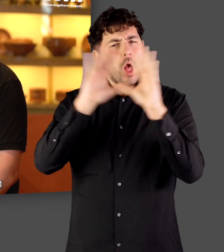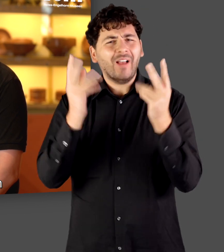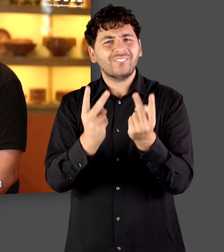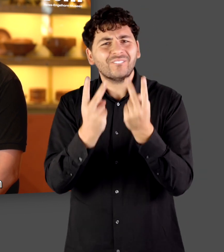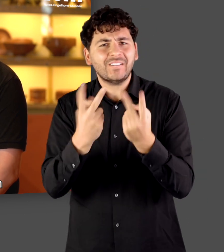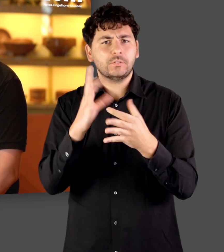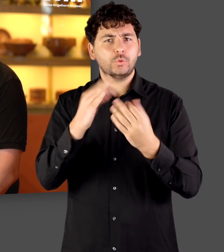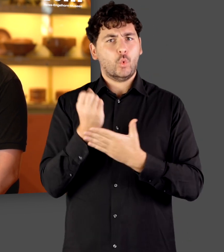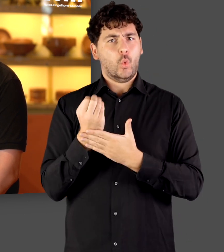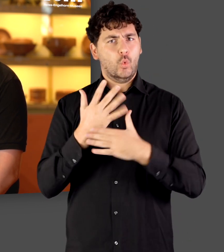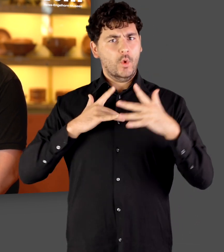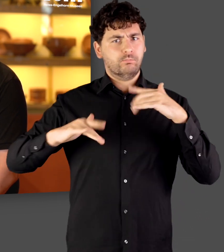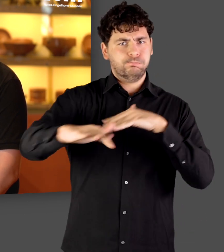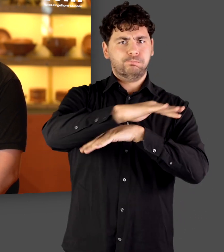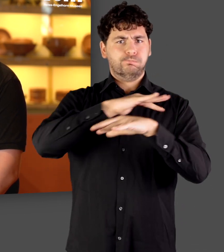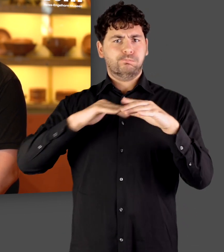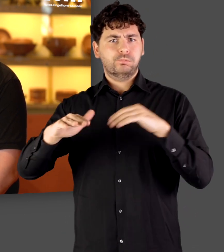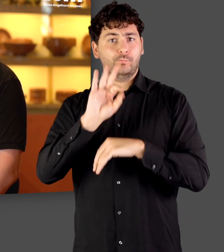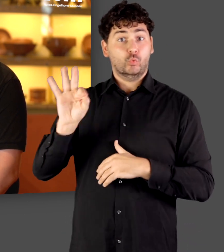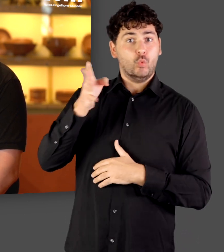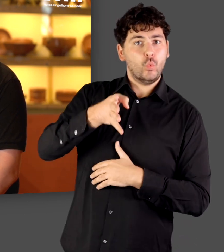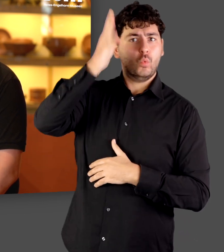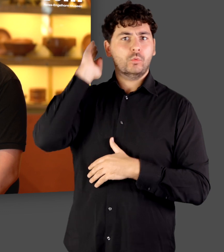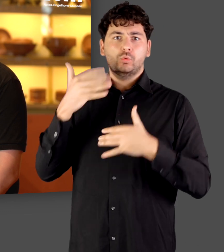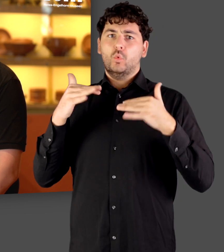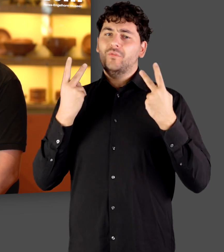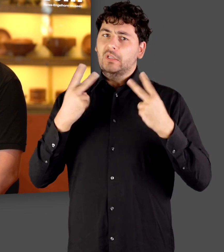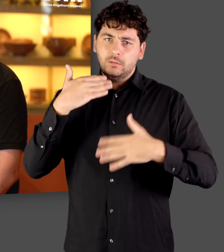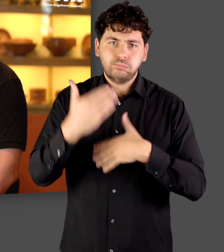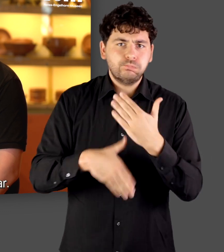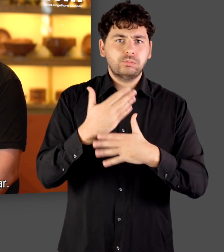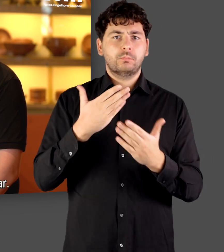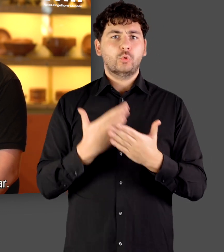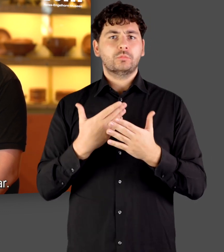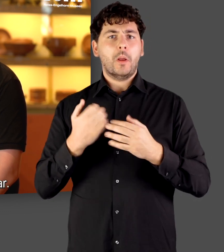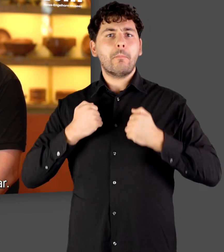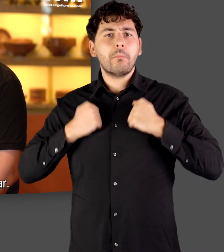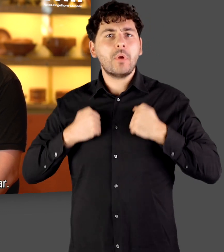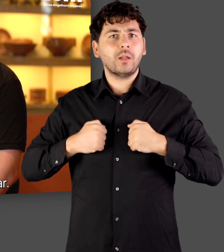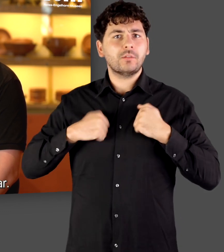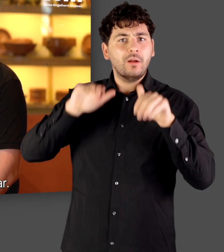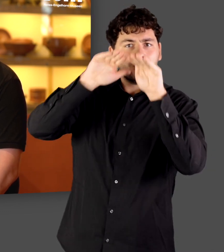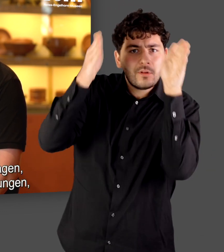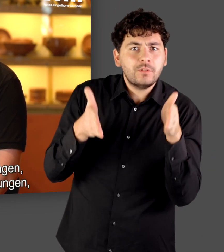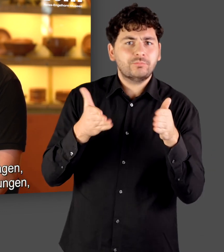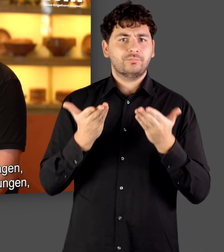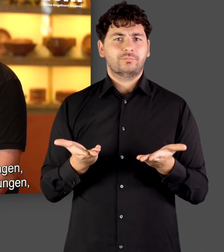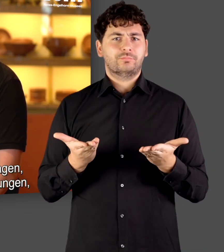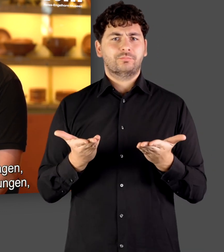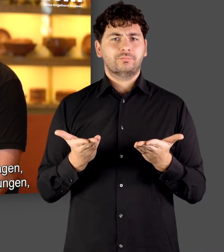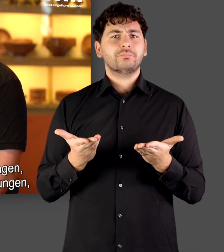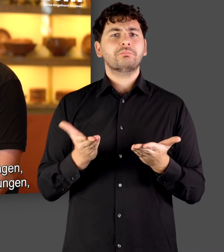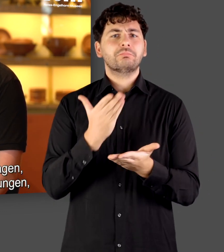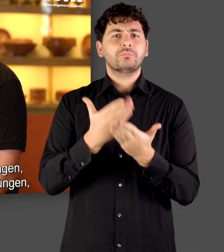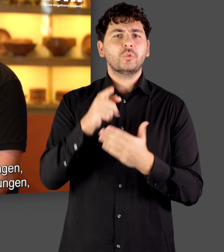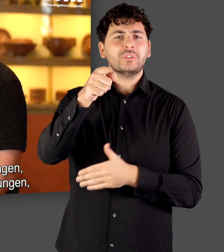römischen Stadtleben gehört natürlich ganz dezidiert auch ein Kulturleben, das den Römern sehr wichtig war. Das betrifft zum